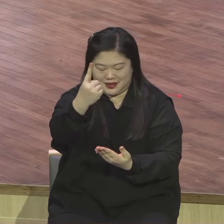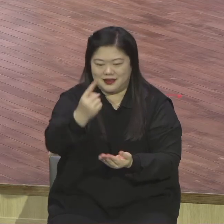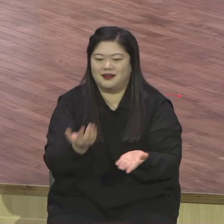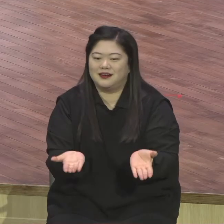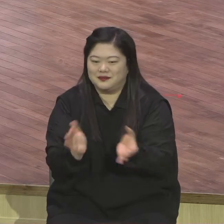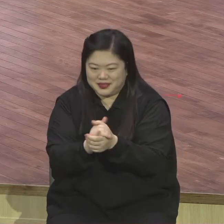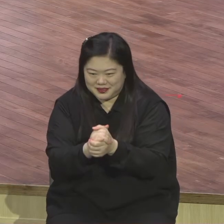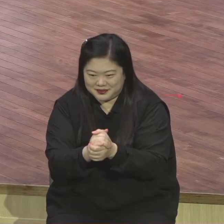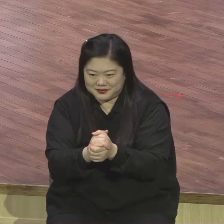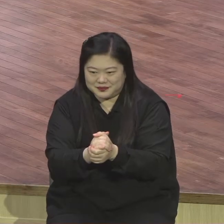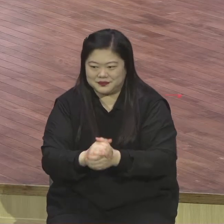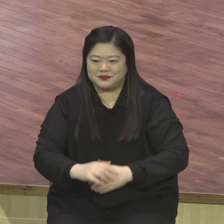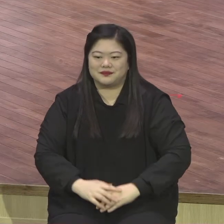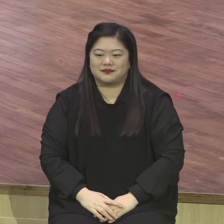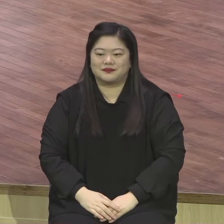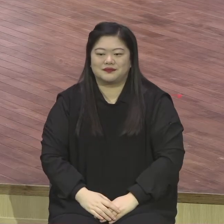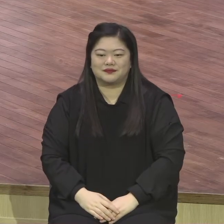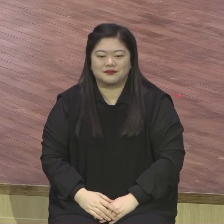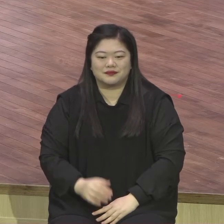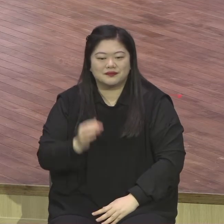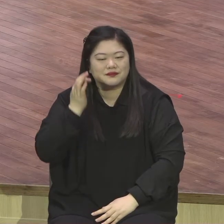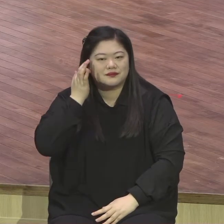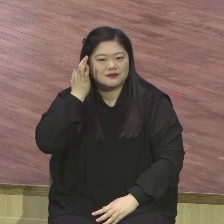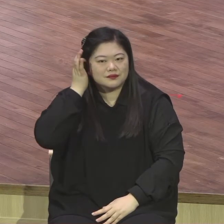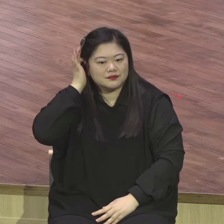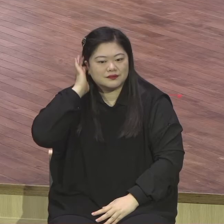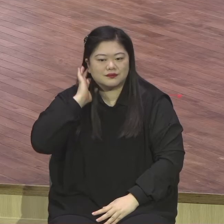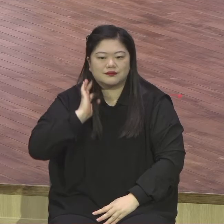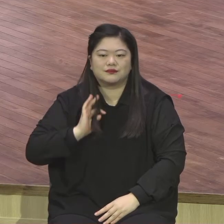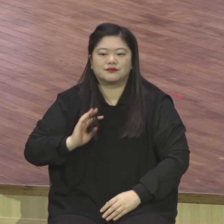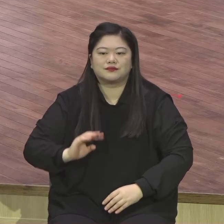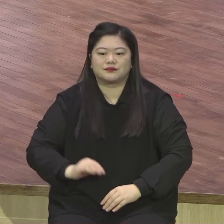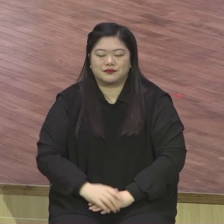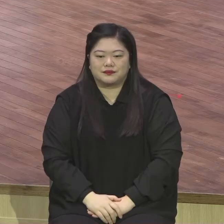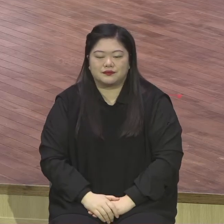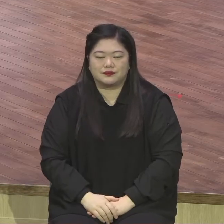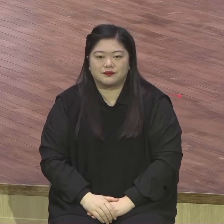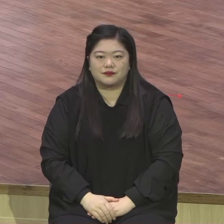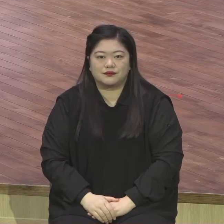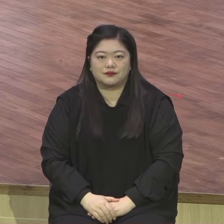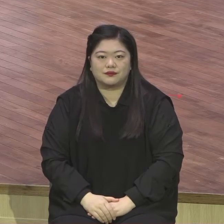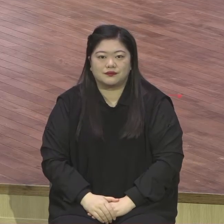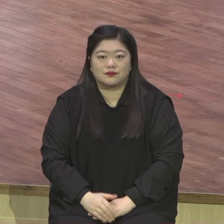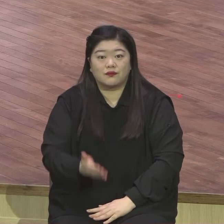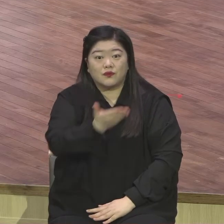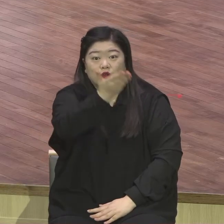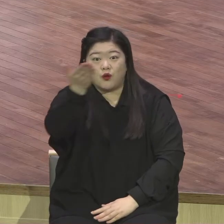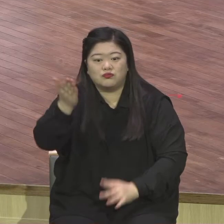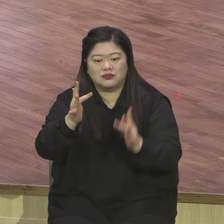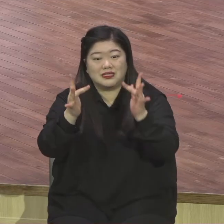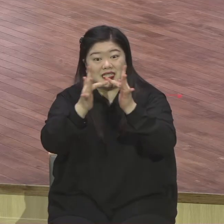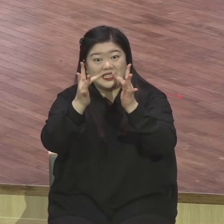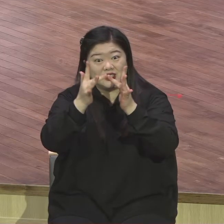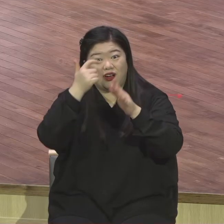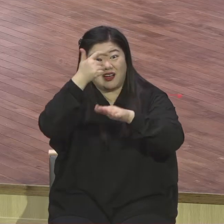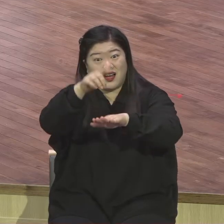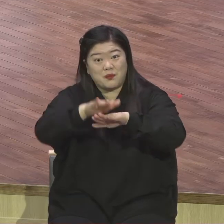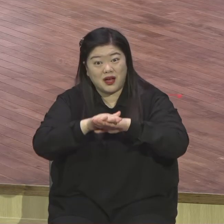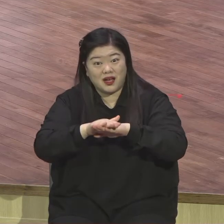신앙 생활을 좀 실감나게 하세요. 집에서 예배 드리지만은 여러분이 집에서 예배